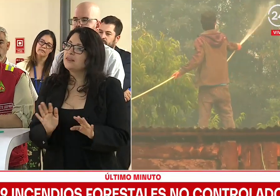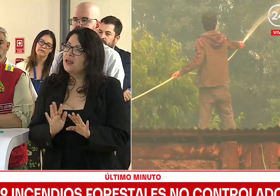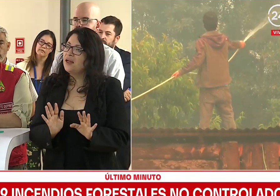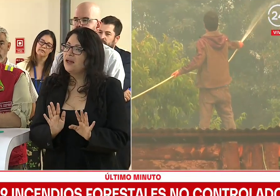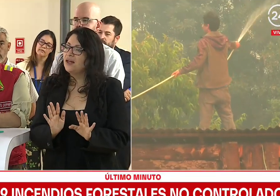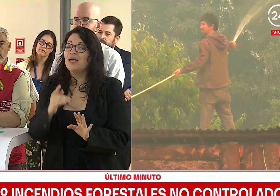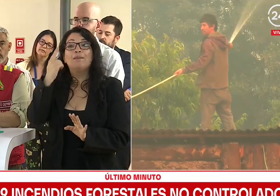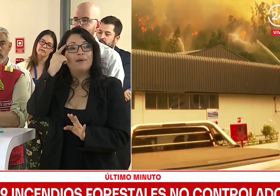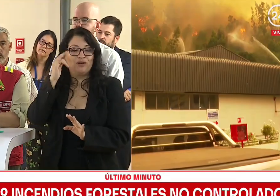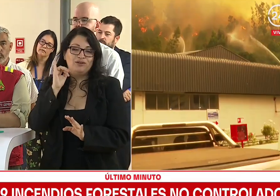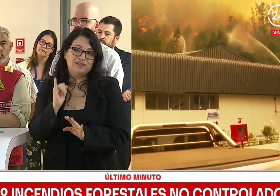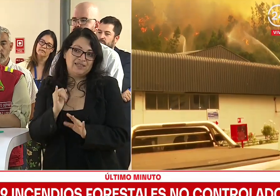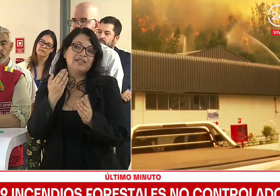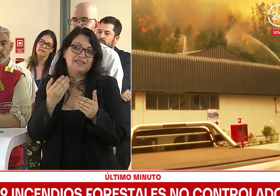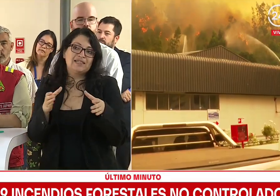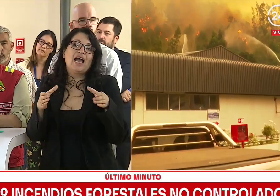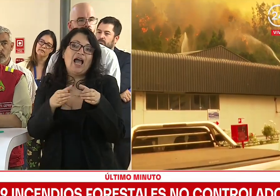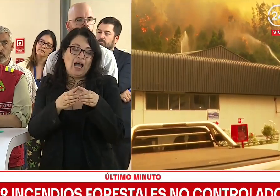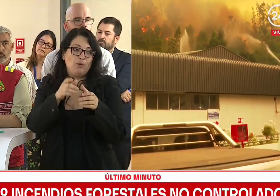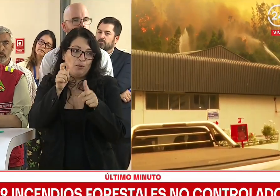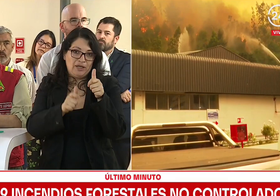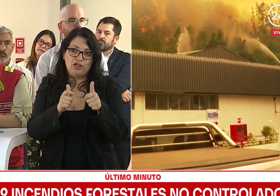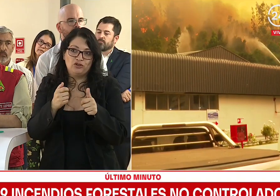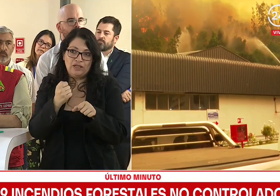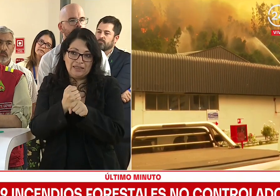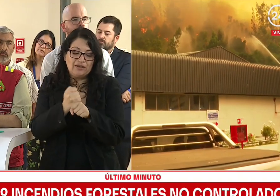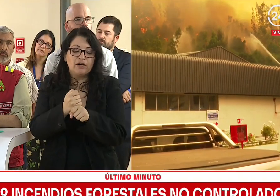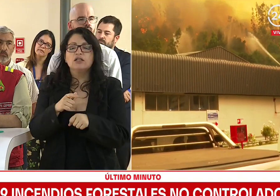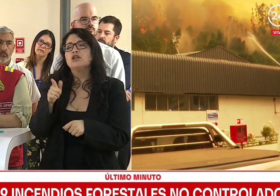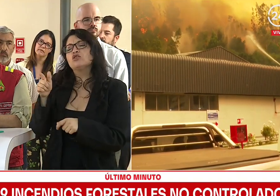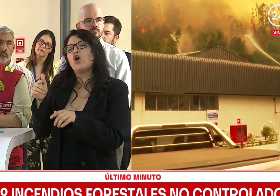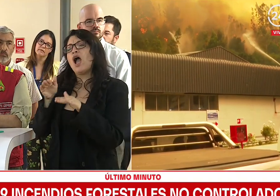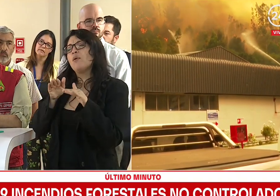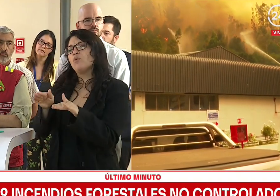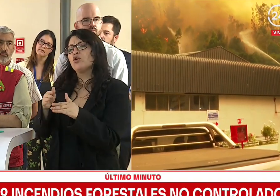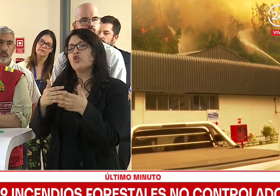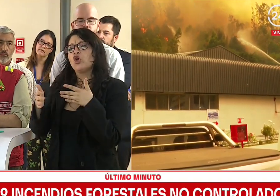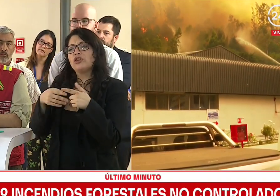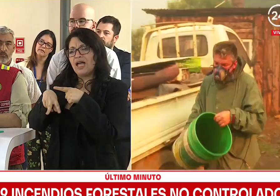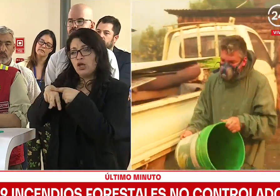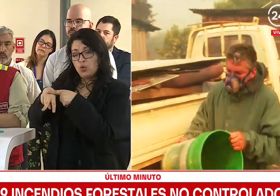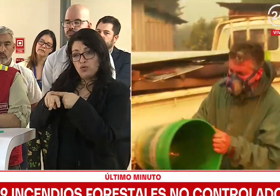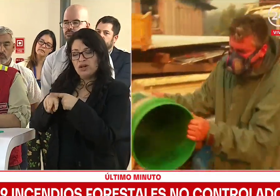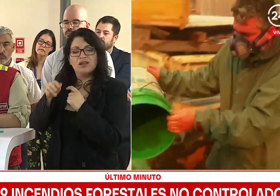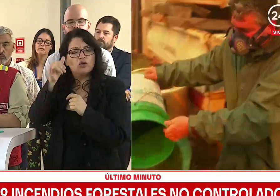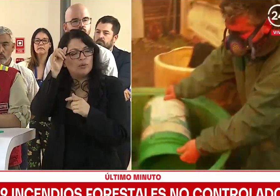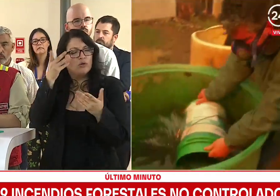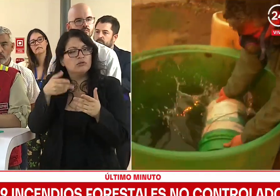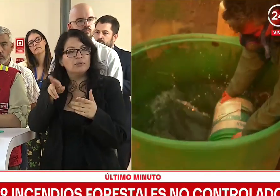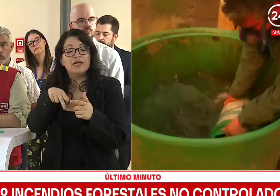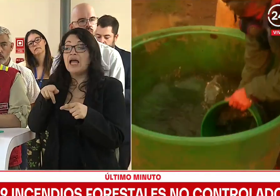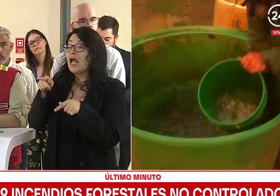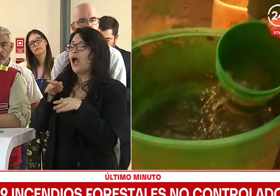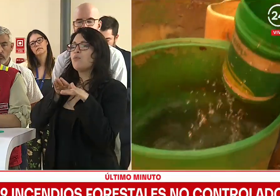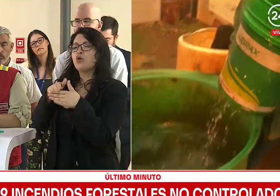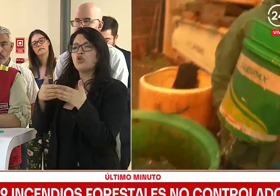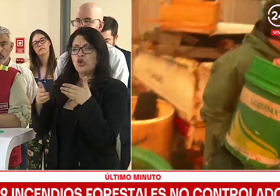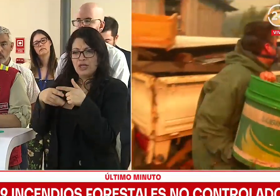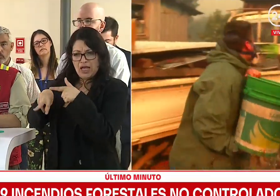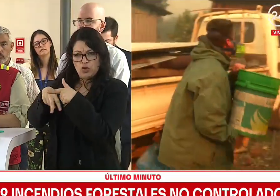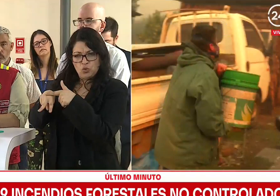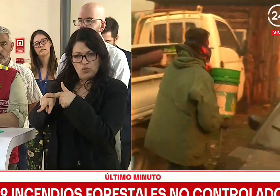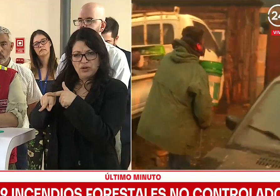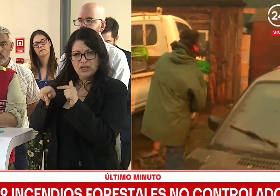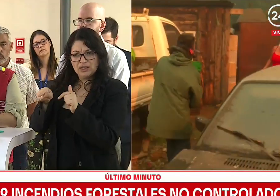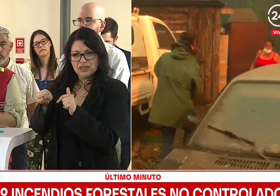de la presencia de brigadistas. ¿Y ese apoyo inicialmente sería añuble? ¿Perdón? ¿Ese apoyo inicialmente iría añuble, ese